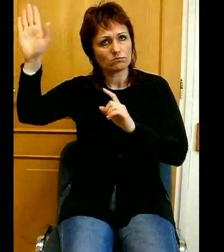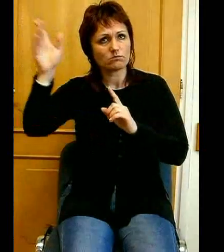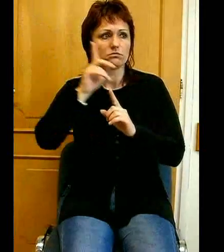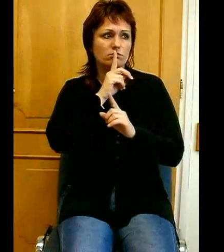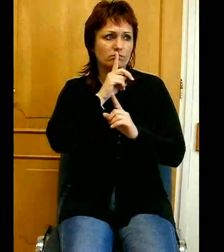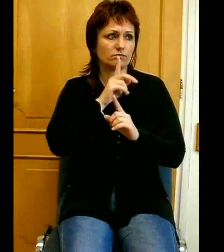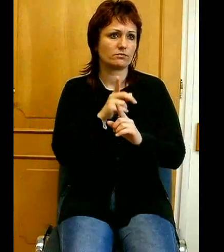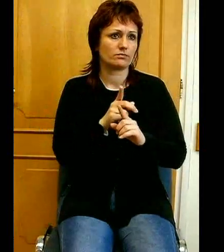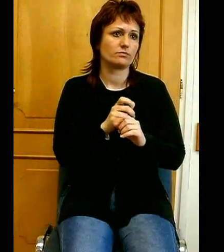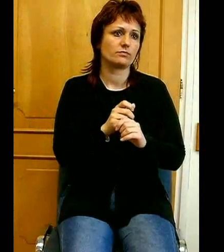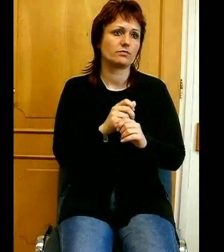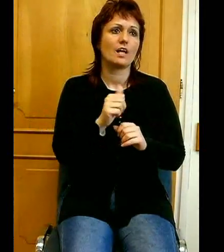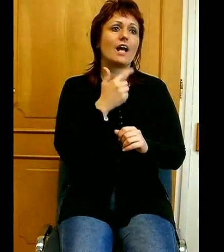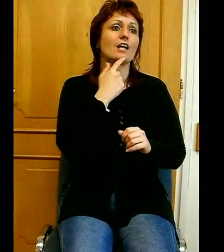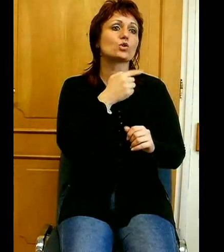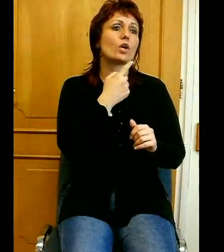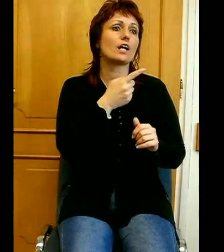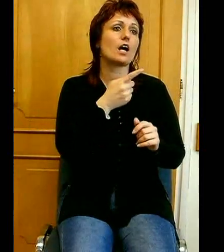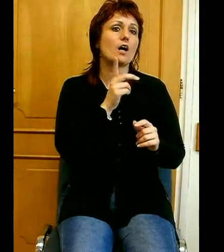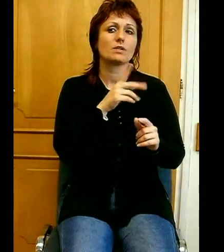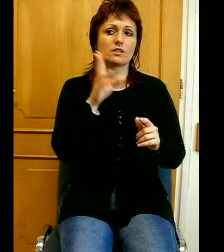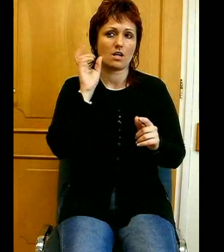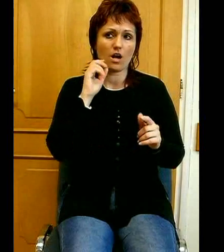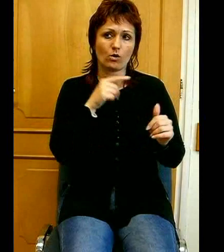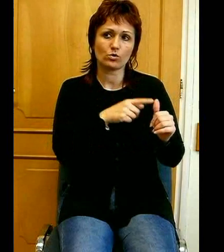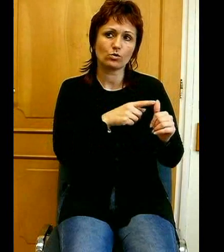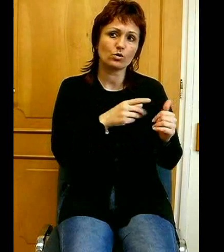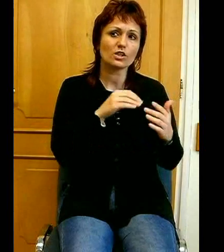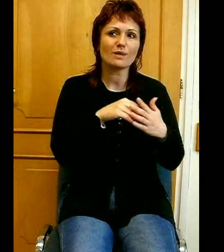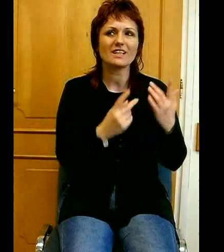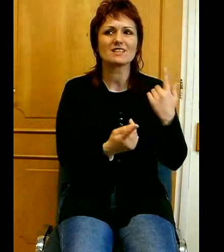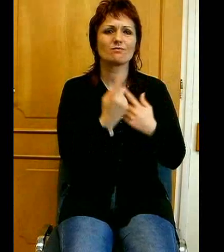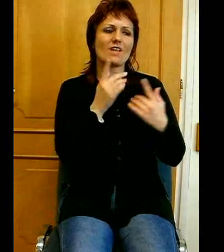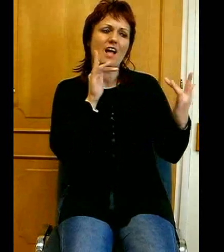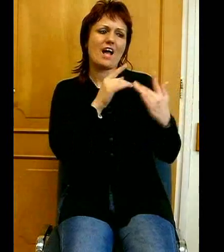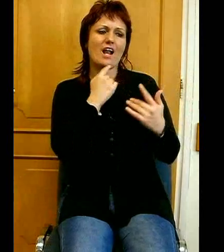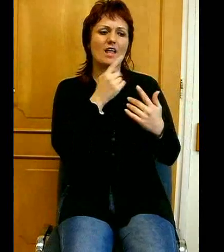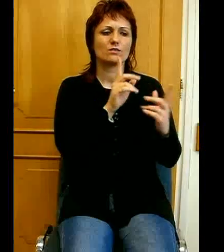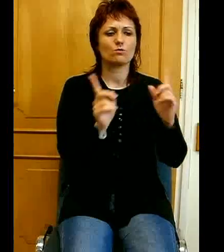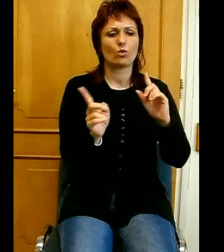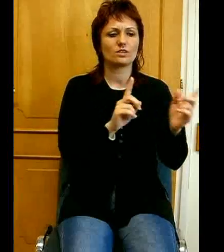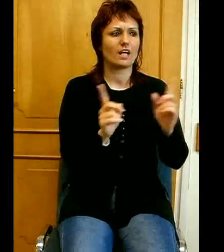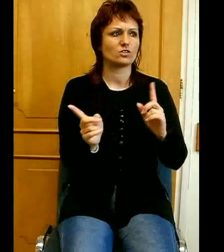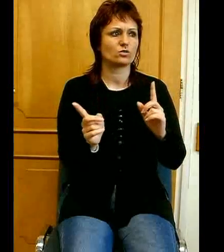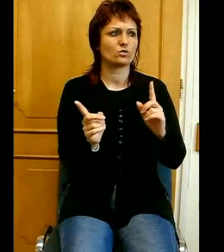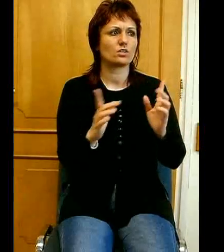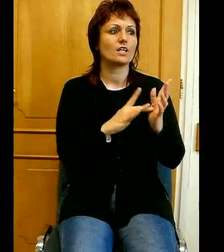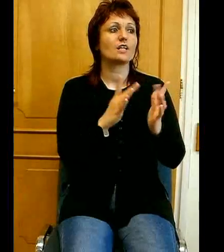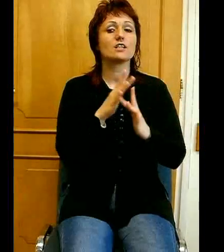első ígye az, amit hallottuk, és benne ez a furcsa ellentmondás, hogy Jézus így szól az asszonyhoz, nem